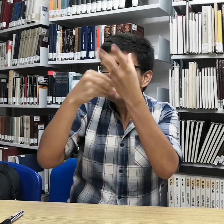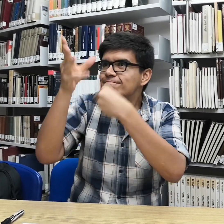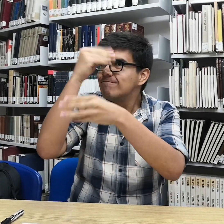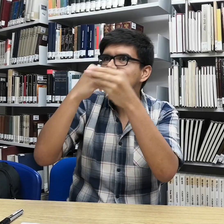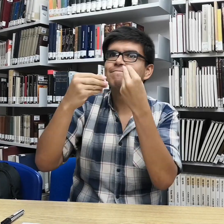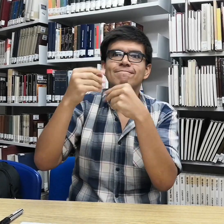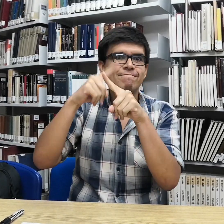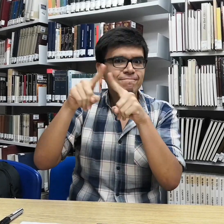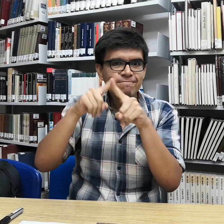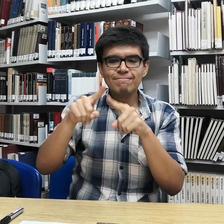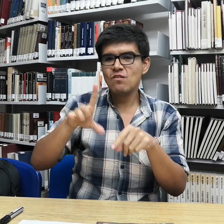Primero es aprender